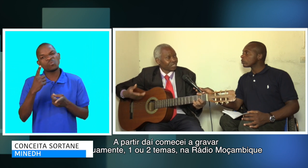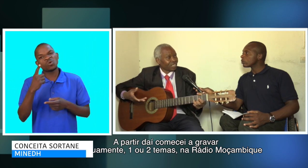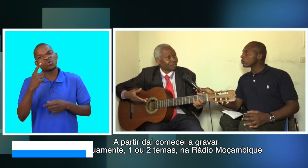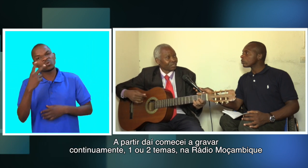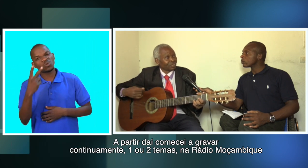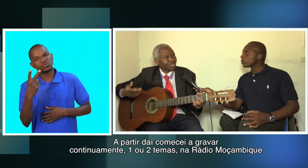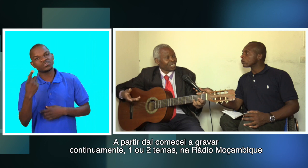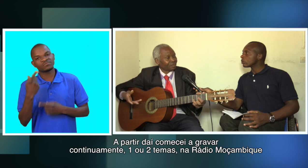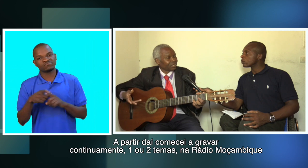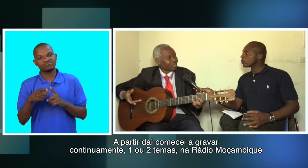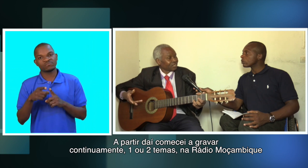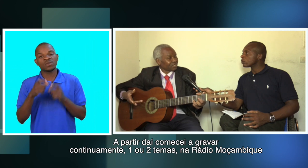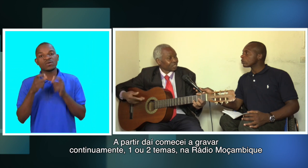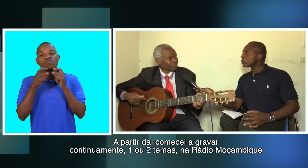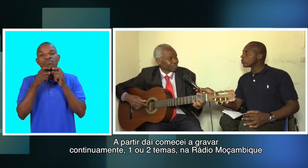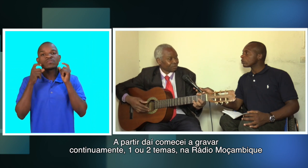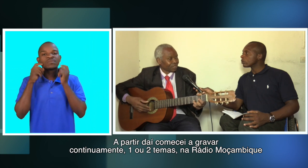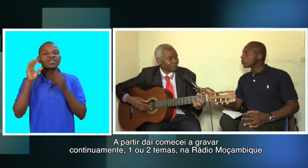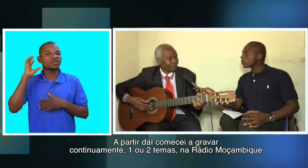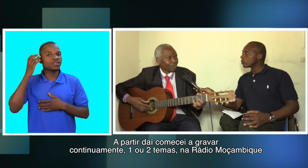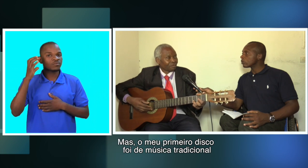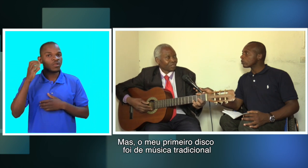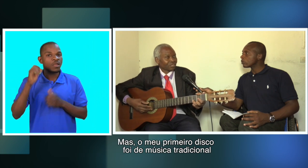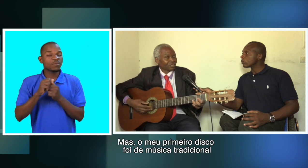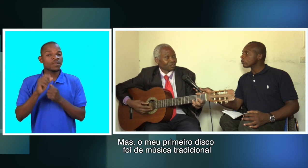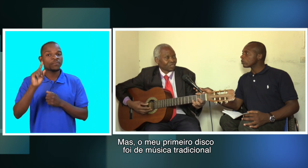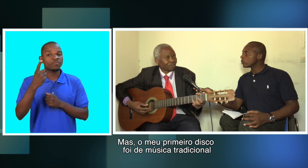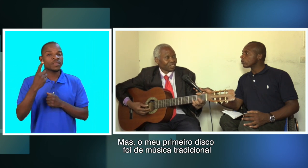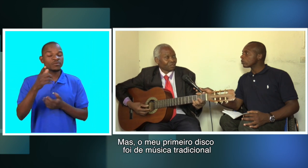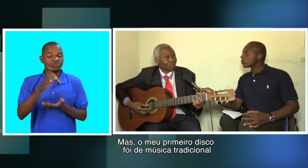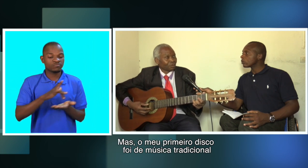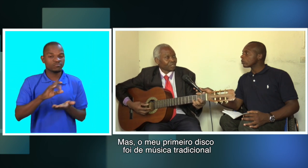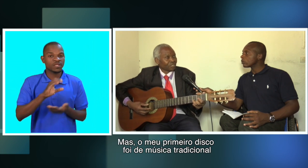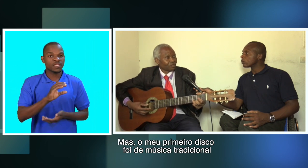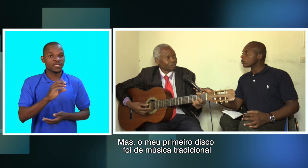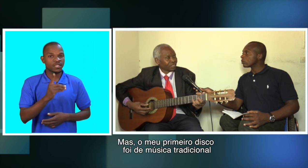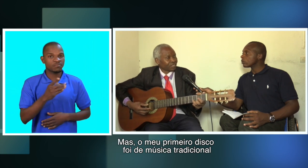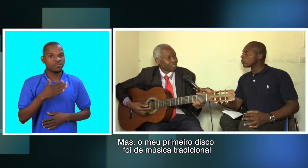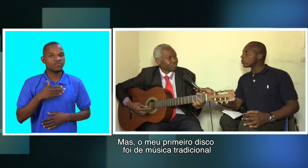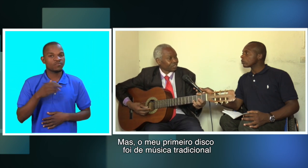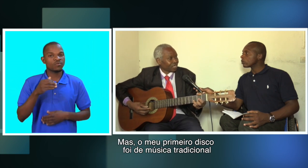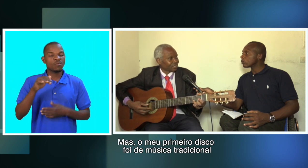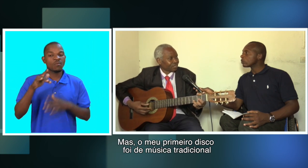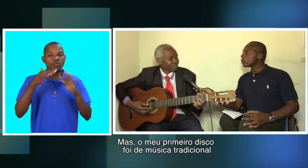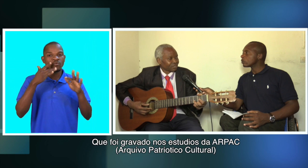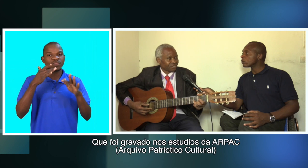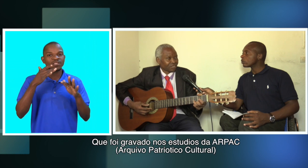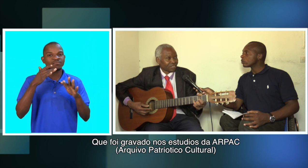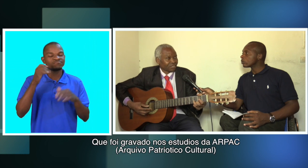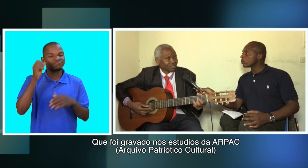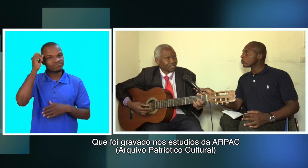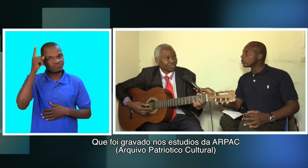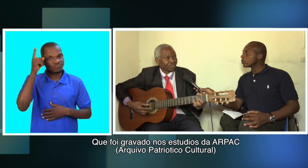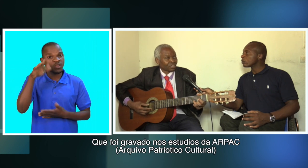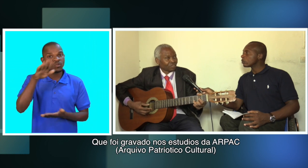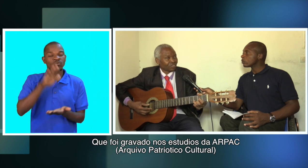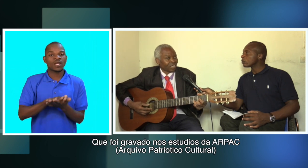tema dois temas no Rádio Moçambique mas quando peguei o meu primeiro disco foi música tradicional nos estudos da